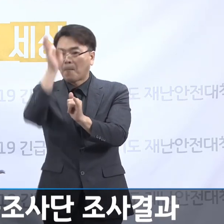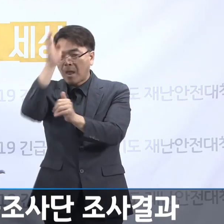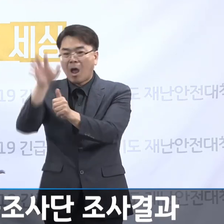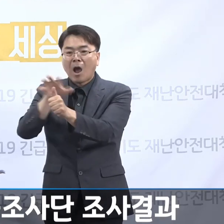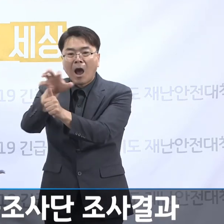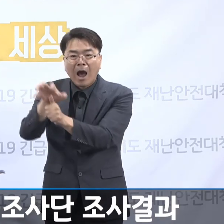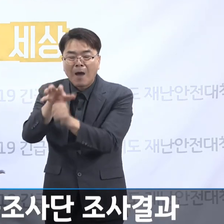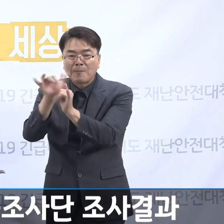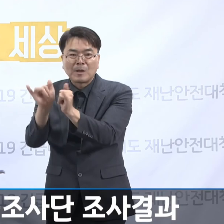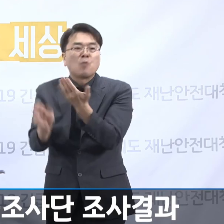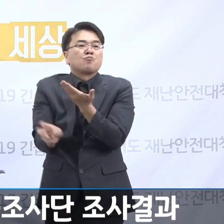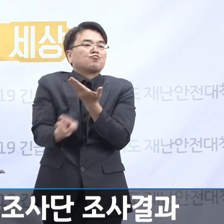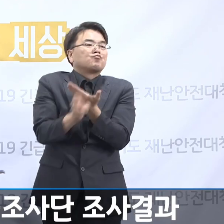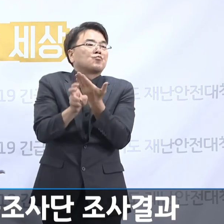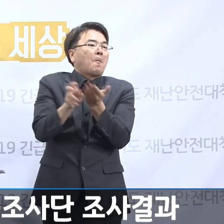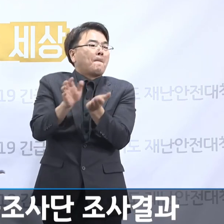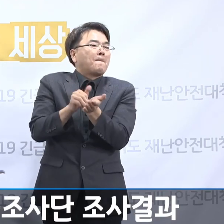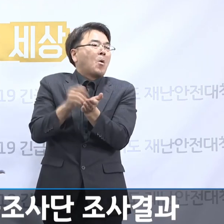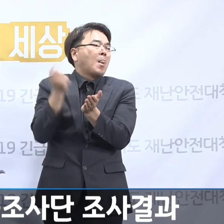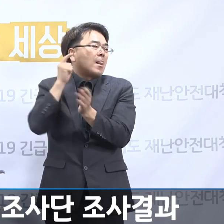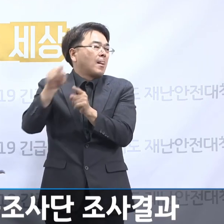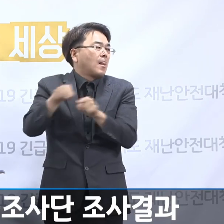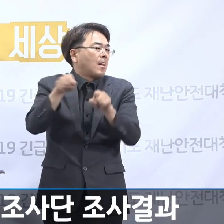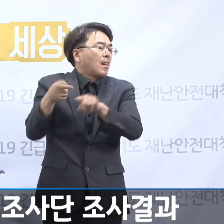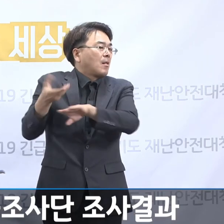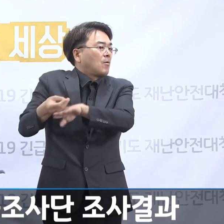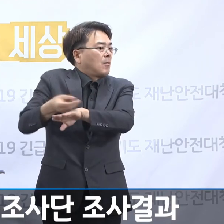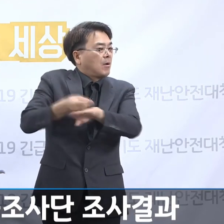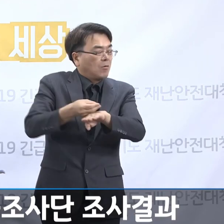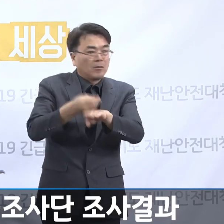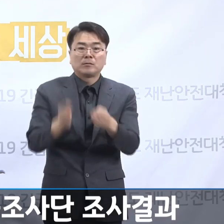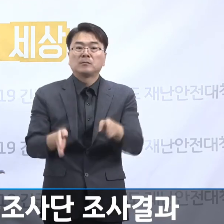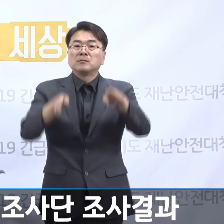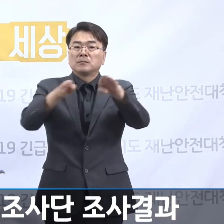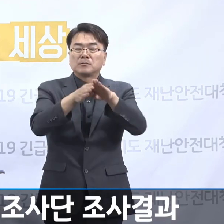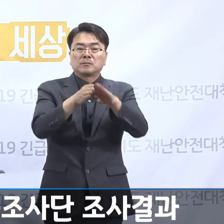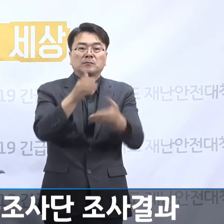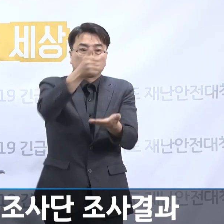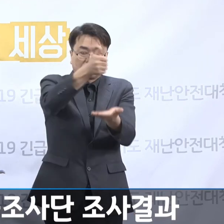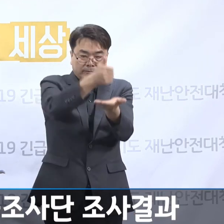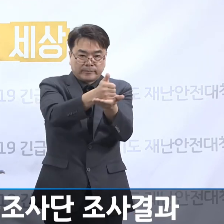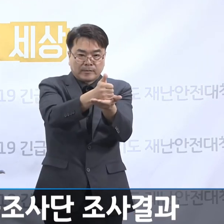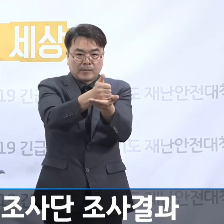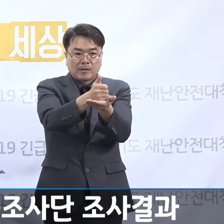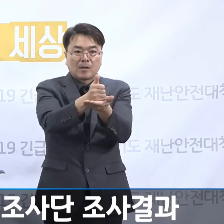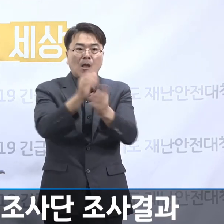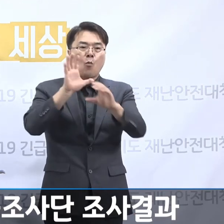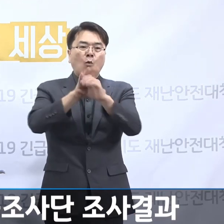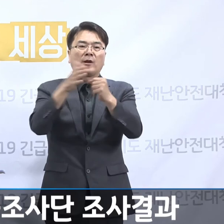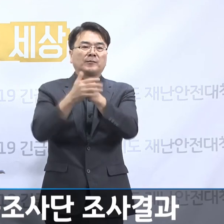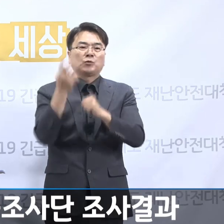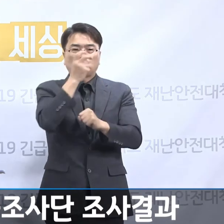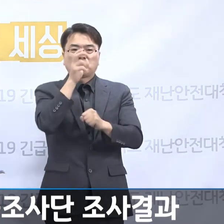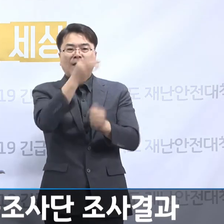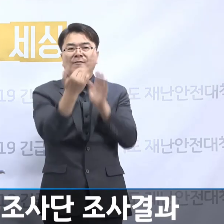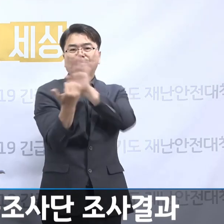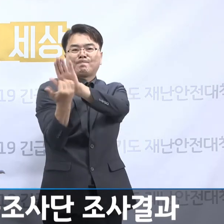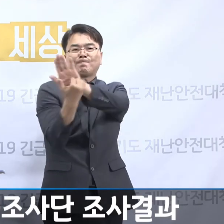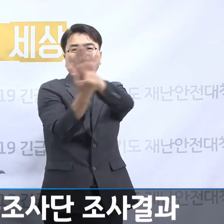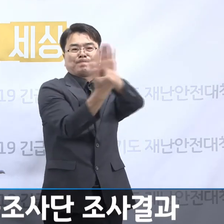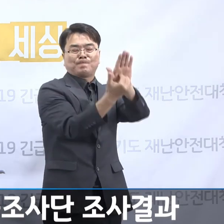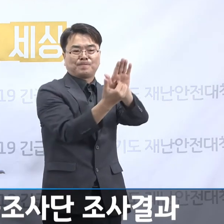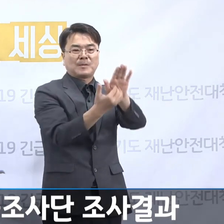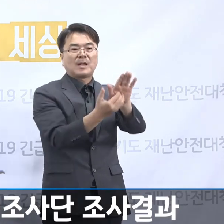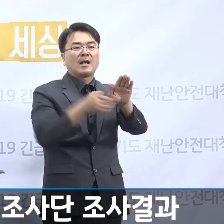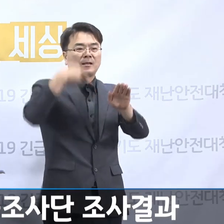녹음한 사실이 있고 또 나눔의 집 시설장은 조사단의 생활관 조사를 코로나19를 이유로 거부하다가 계속된